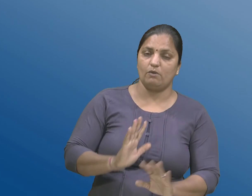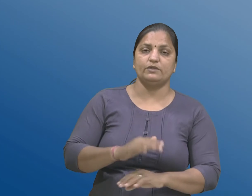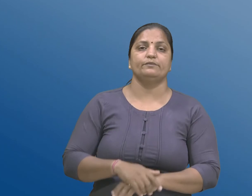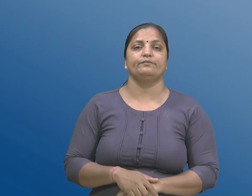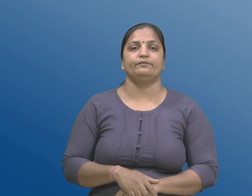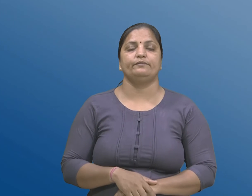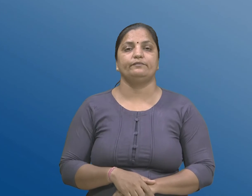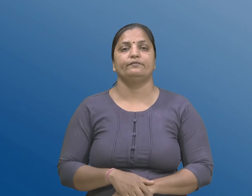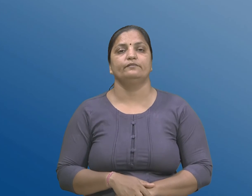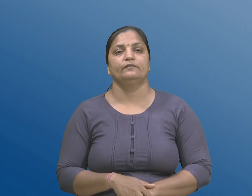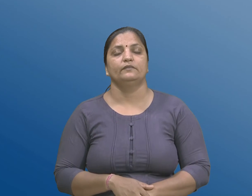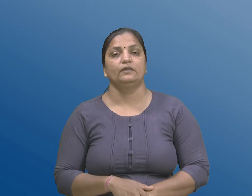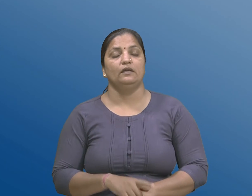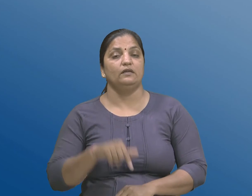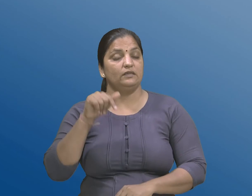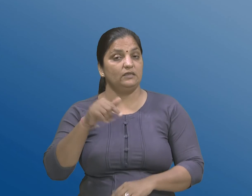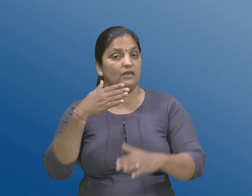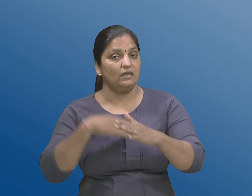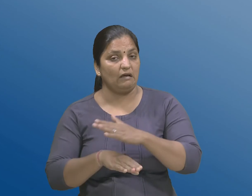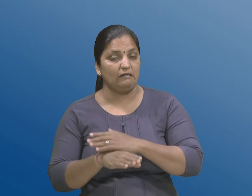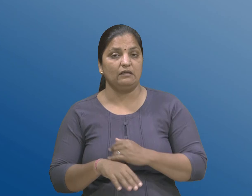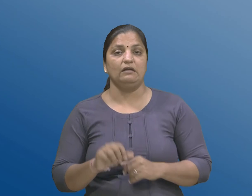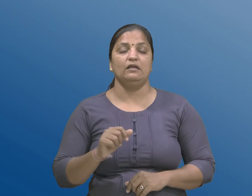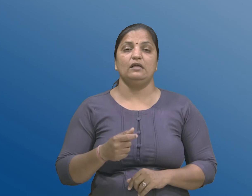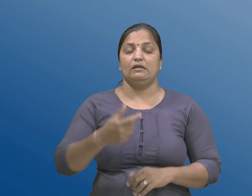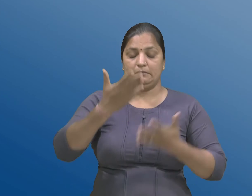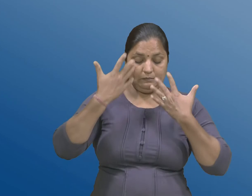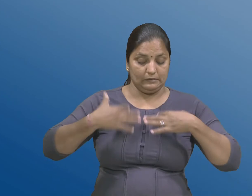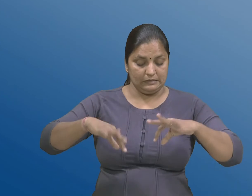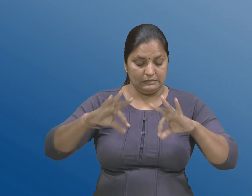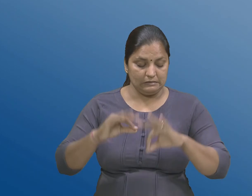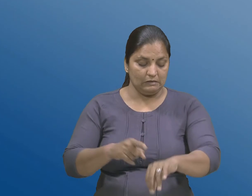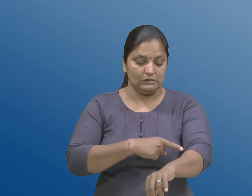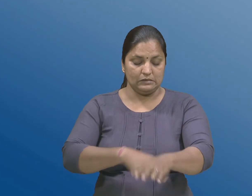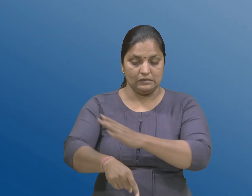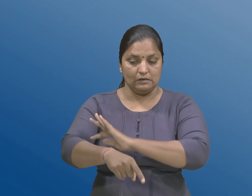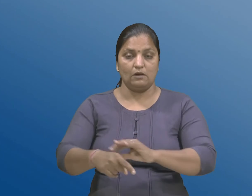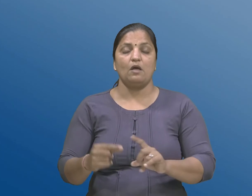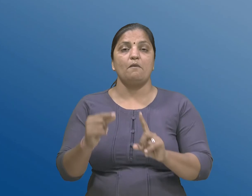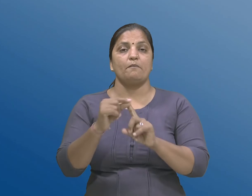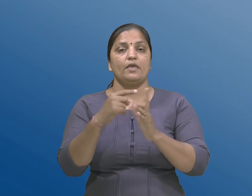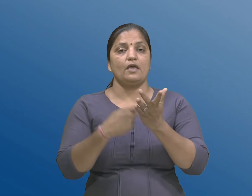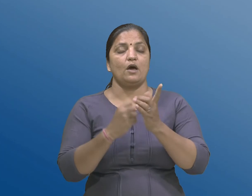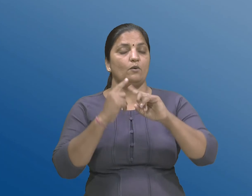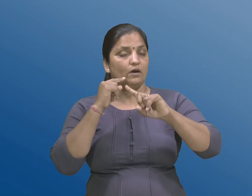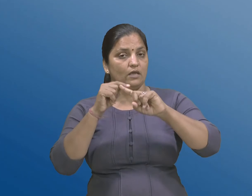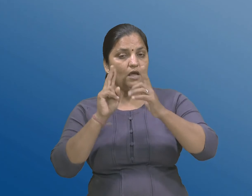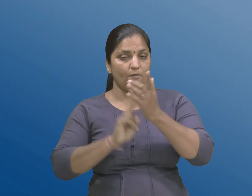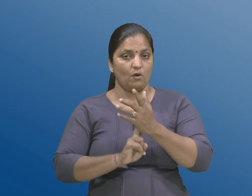जे तेमने तेमना स्वस्थ स्नायो माटे जरुरी प्रोटीननू निर्मा करता रोके छे।